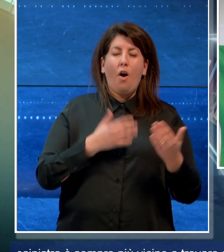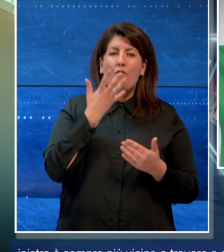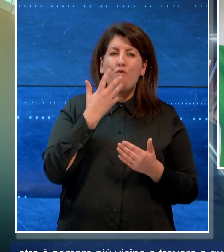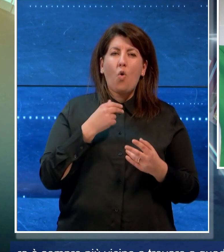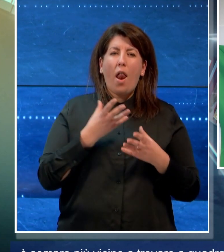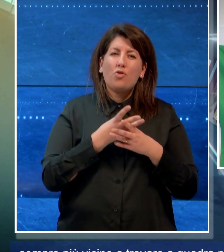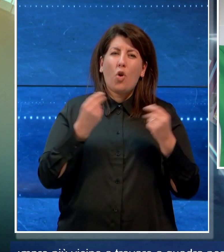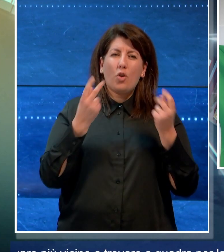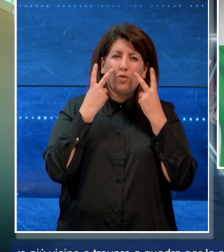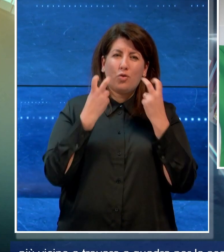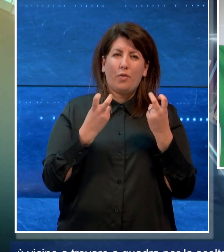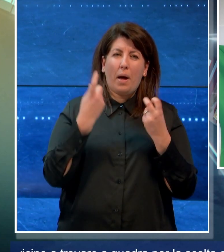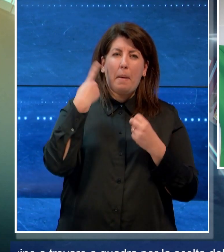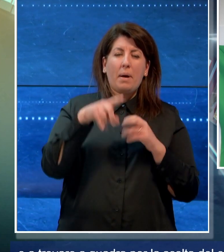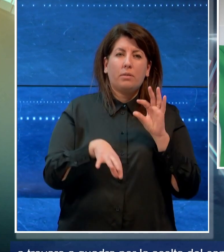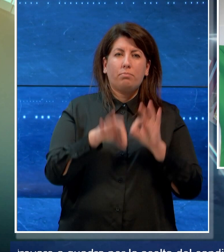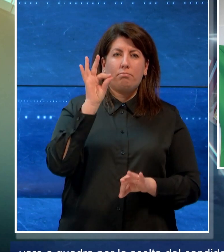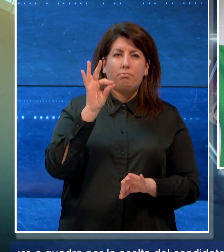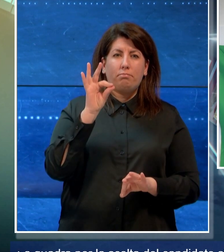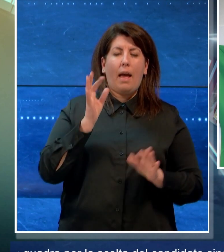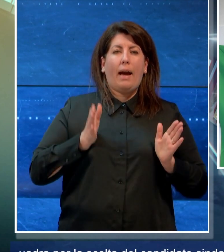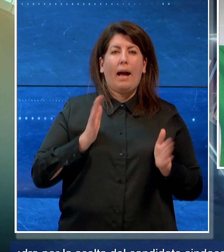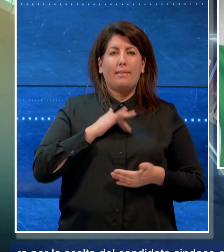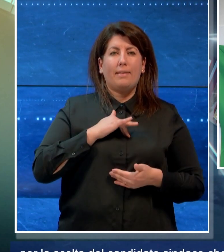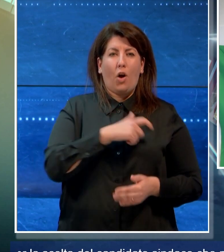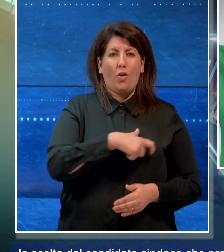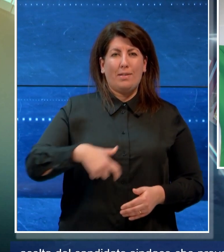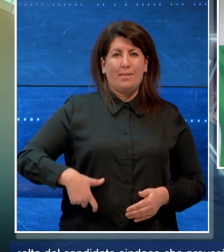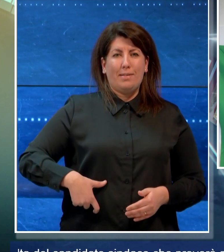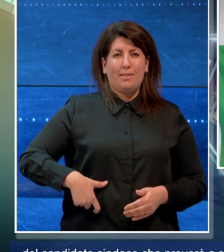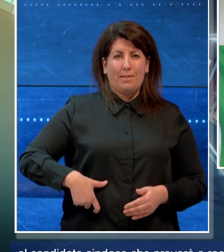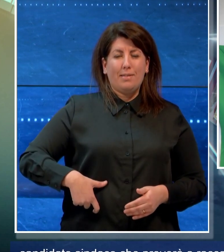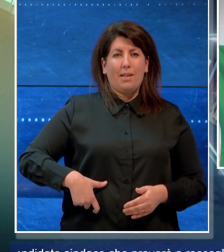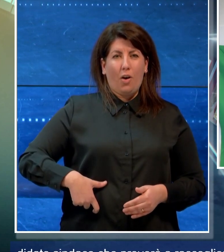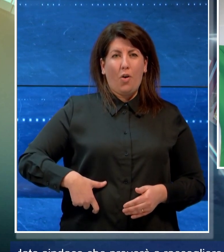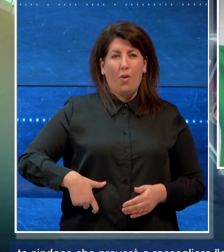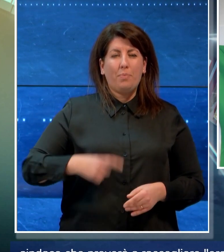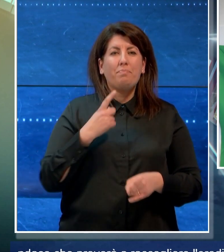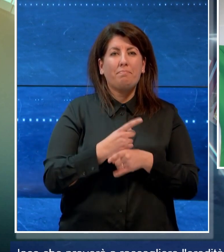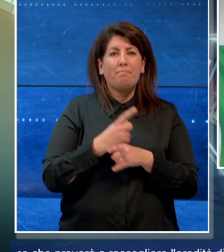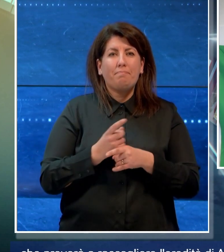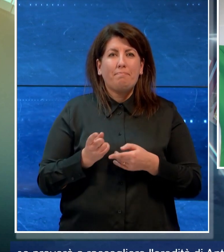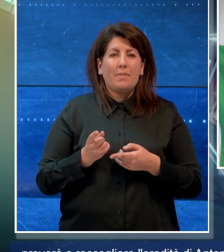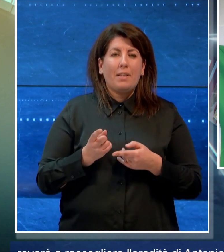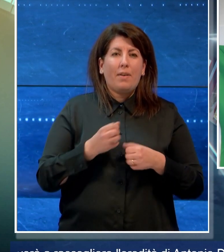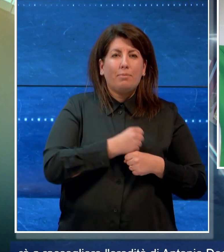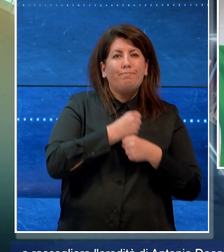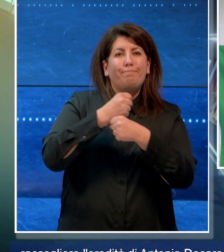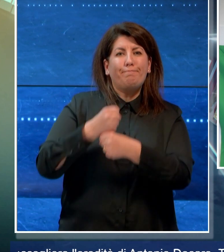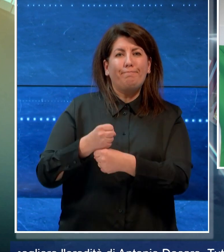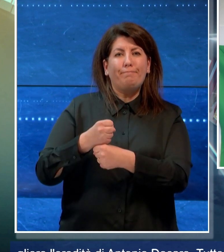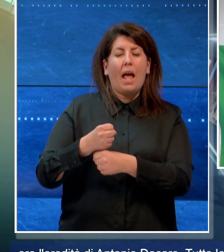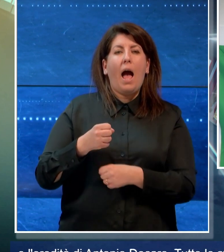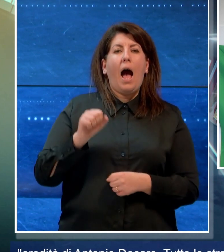soluzione per la scelta del candidato sindaco che proverà a raccogliere l'eredità di